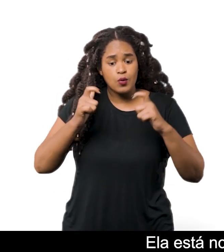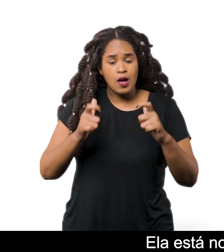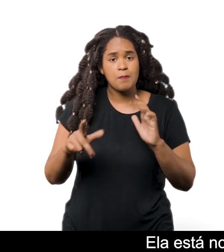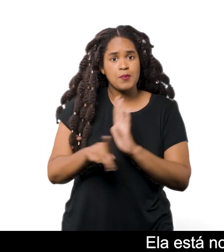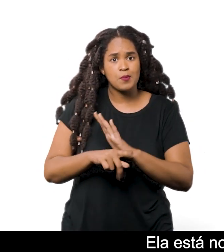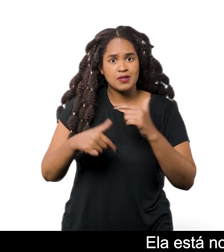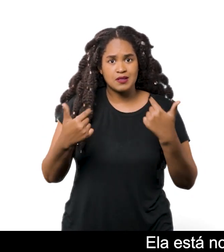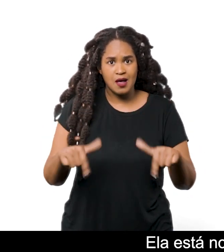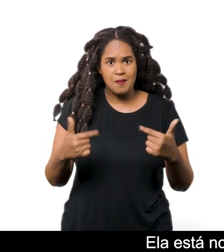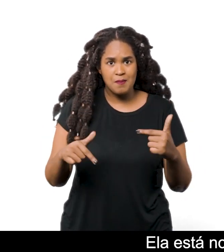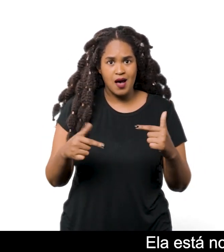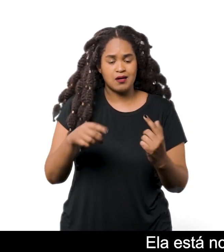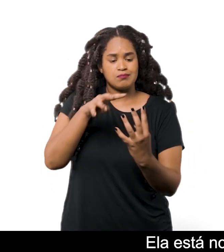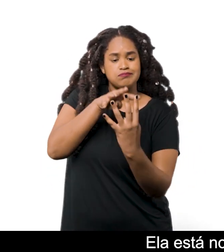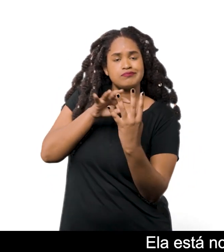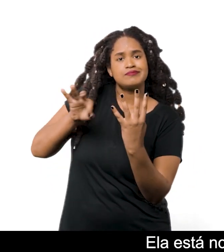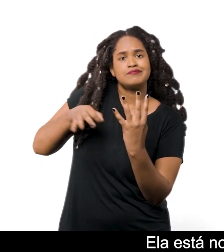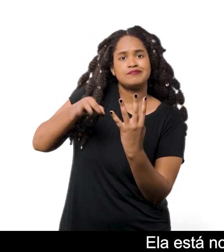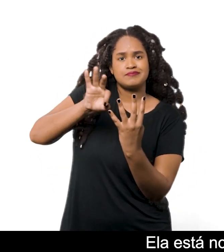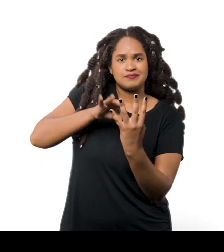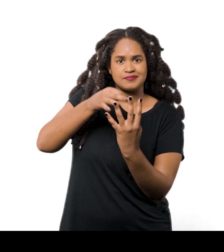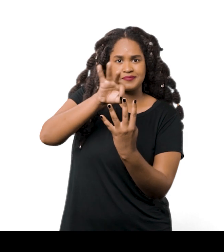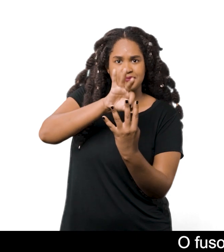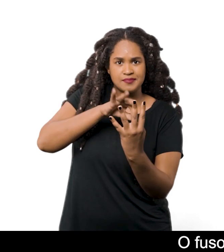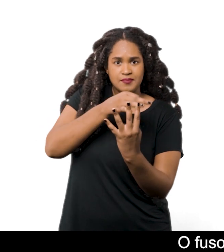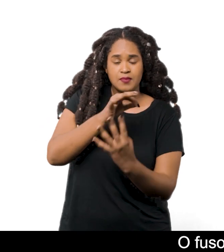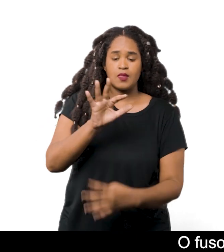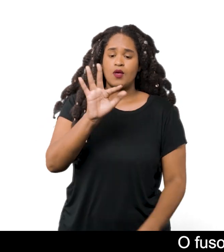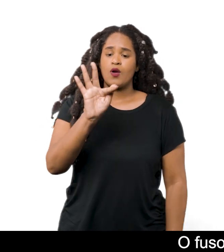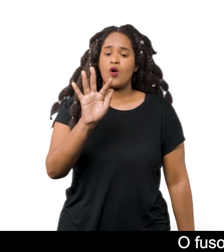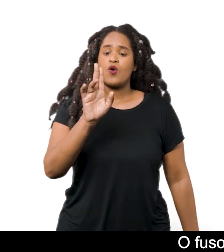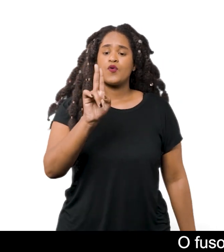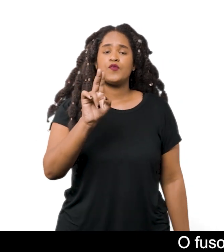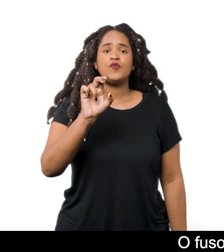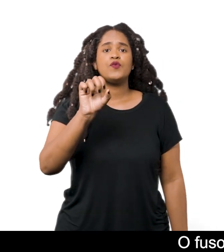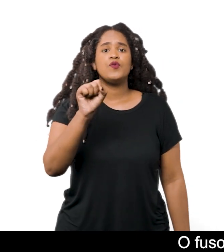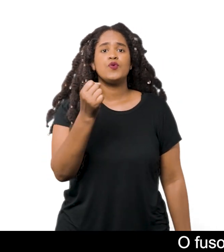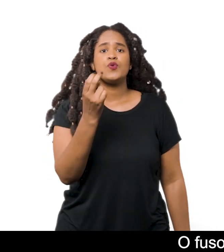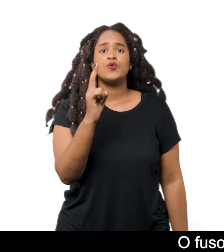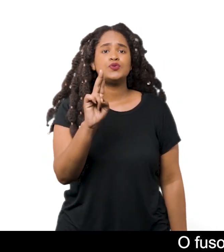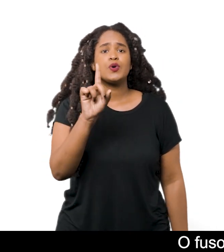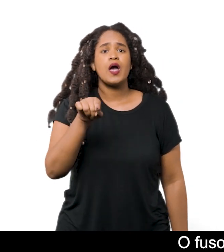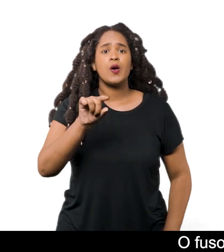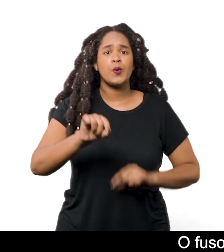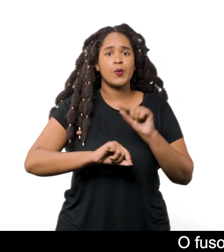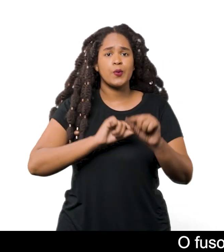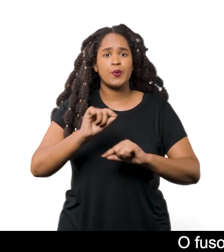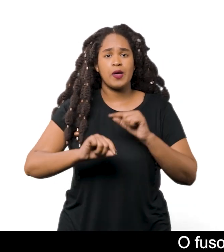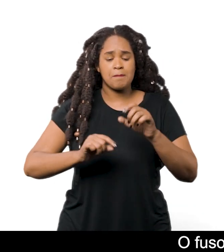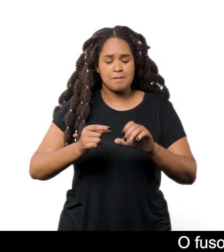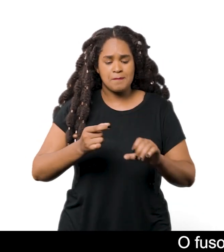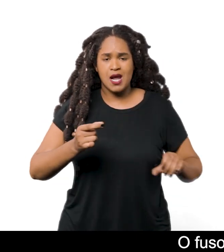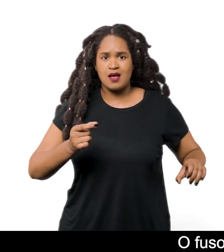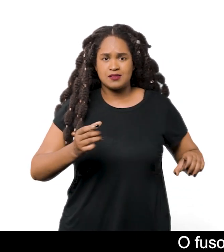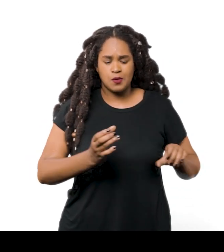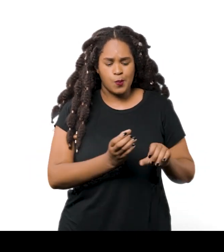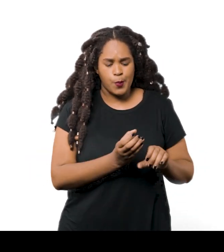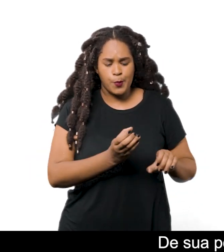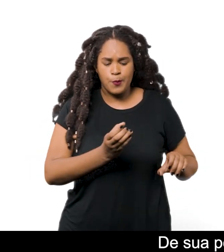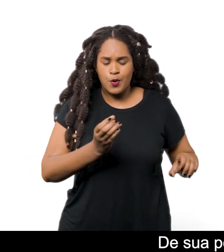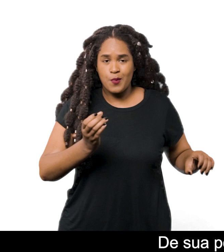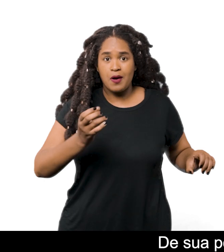lã com um tradicional fuso de gota navarro O fuso de gota navarro é um fino e comprido bastão circular